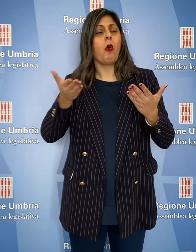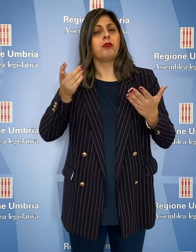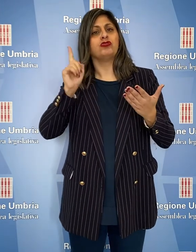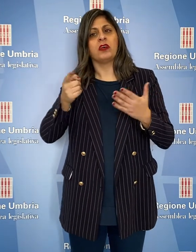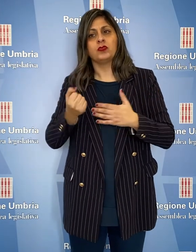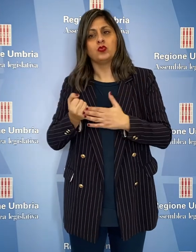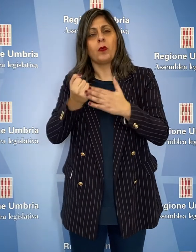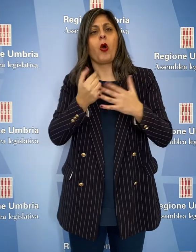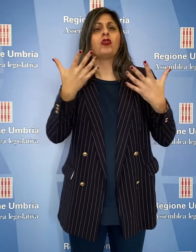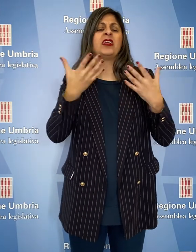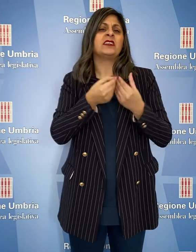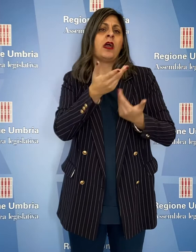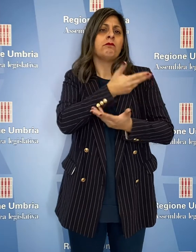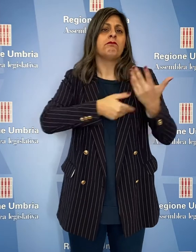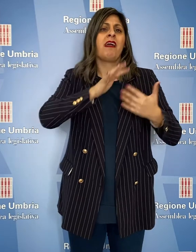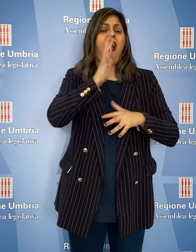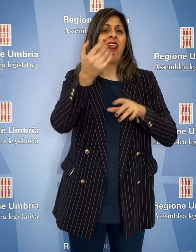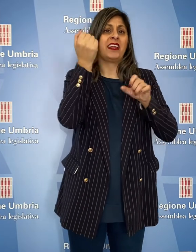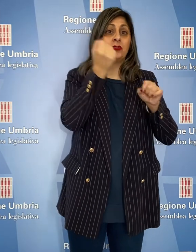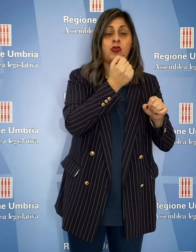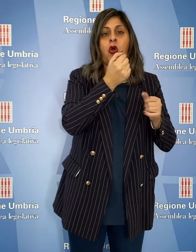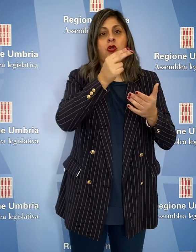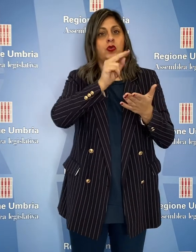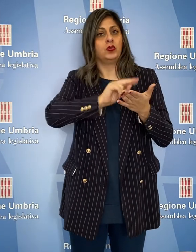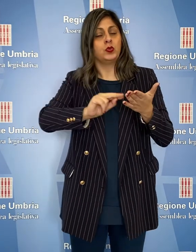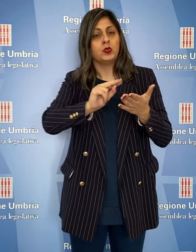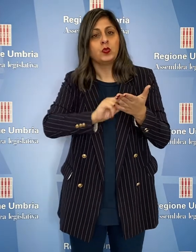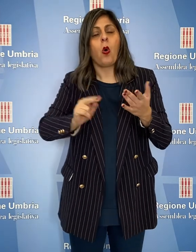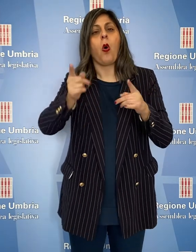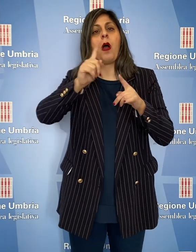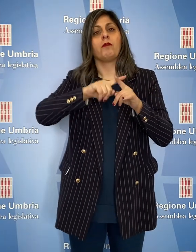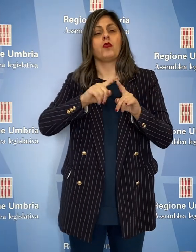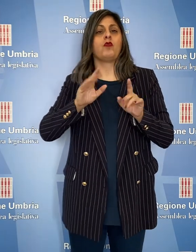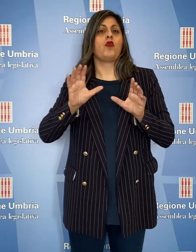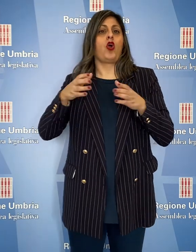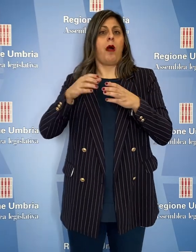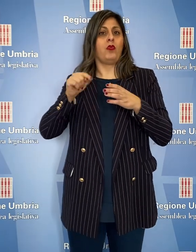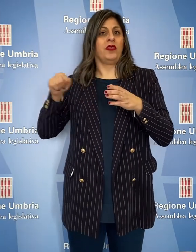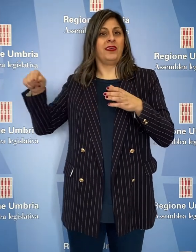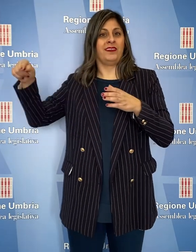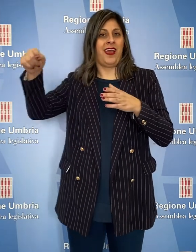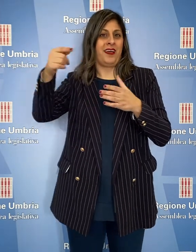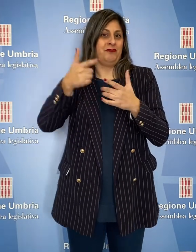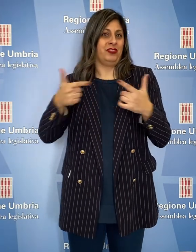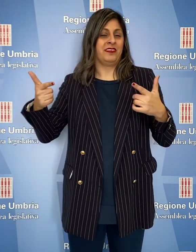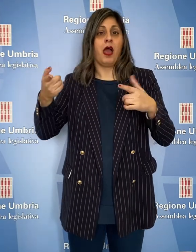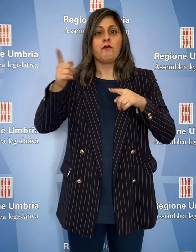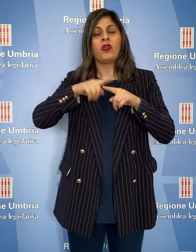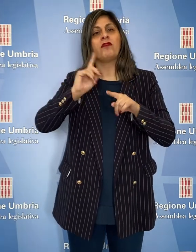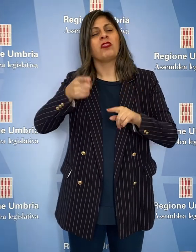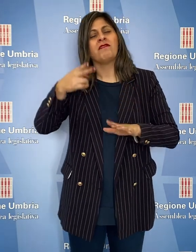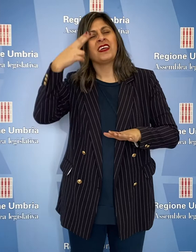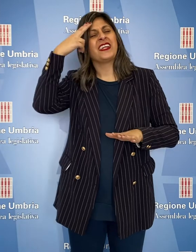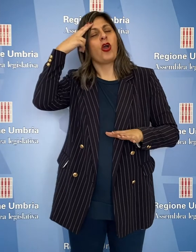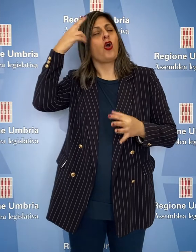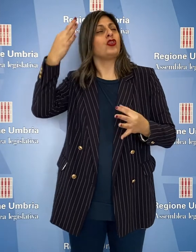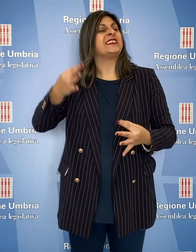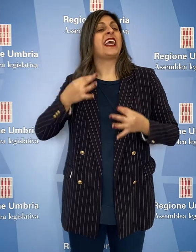sostenendo iniziative pubbliche con le altre istituzioni, con le scuole e le comunità per mantenere vivo